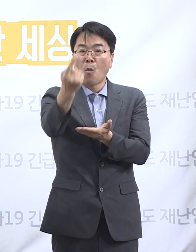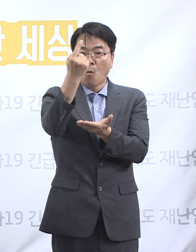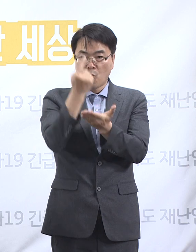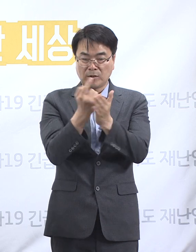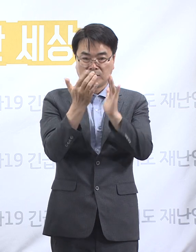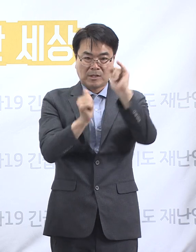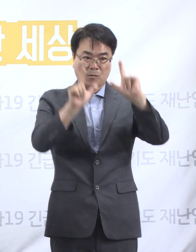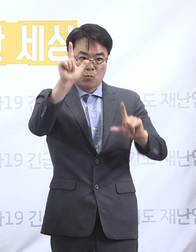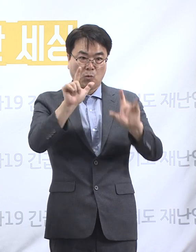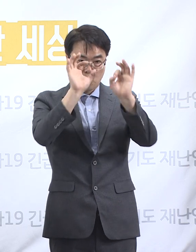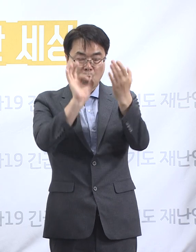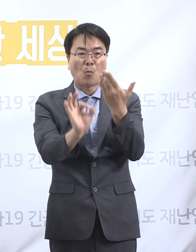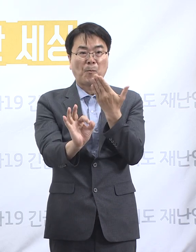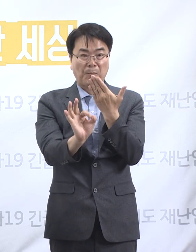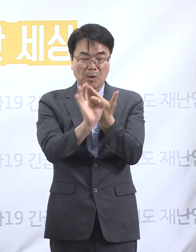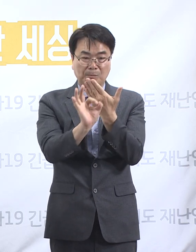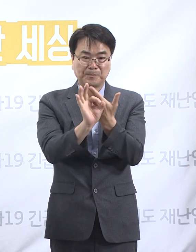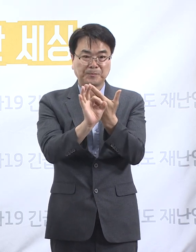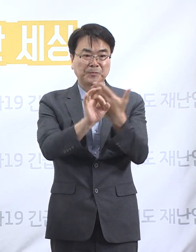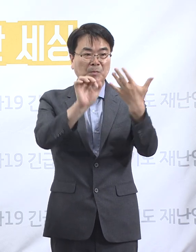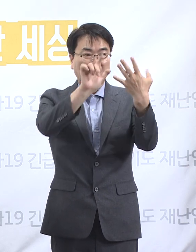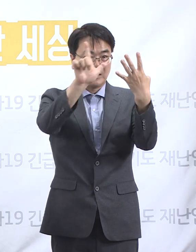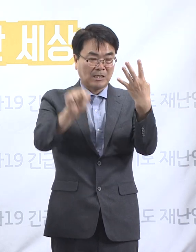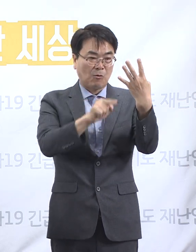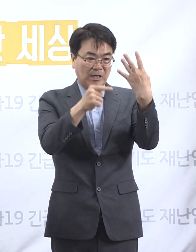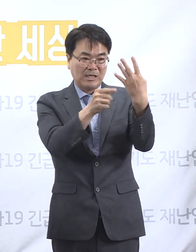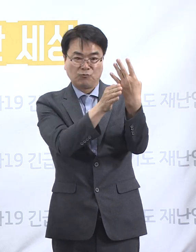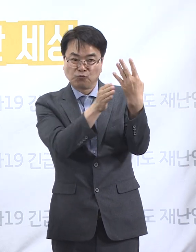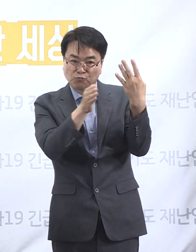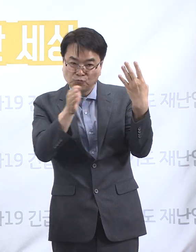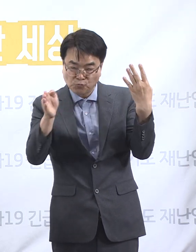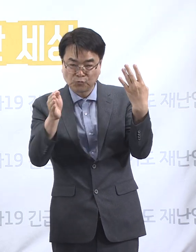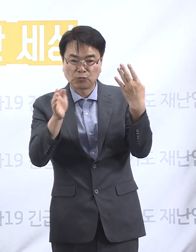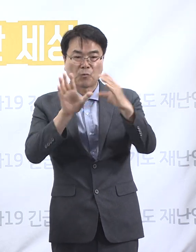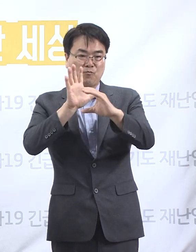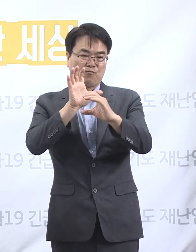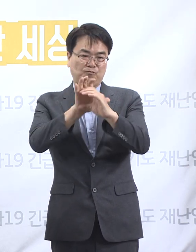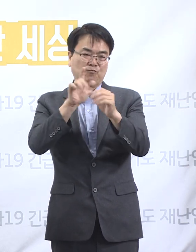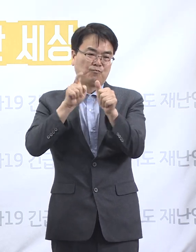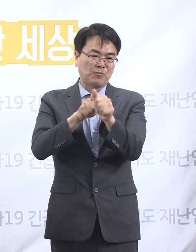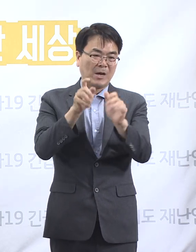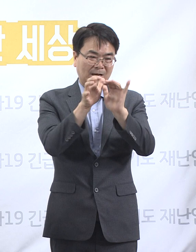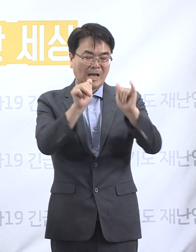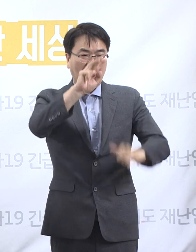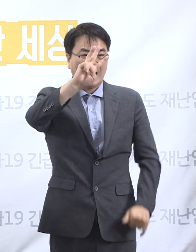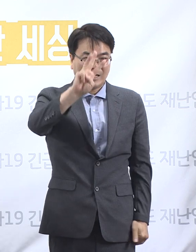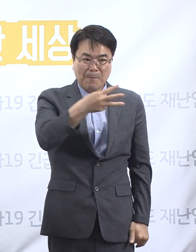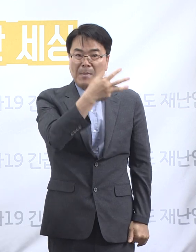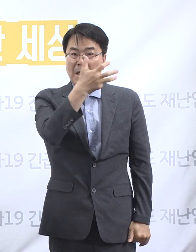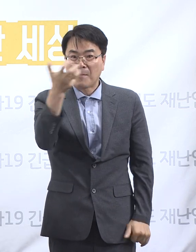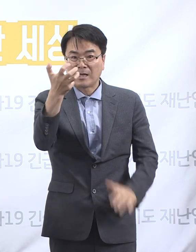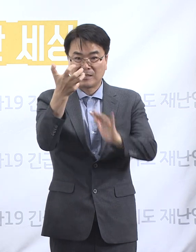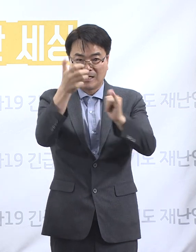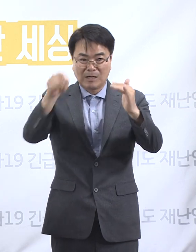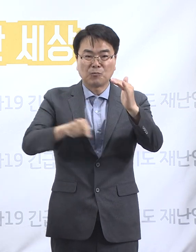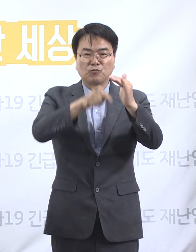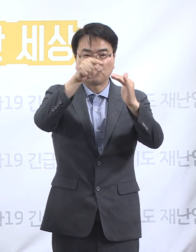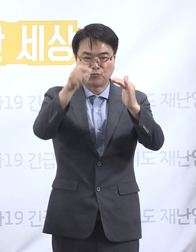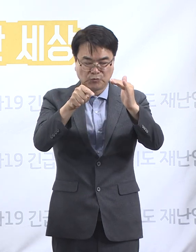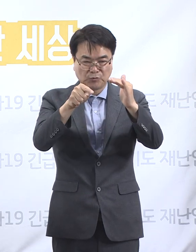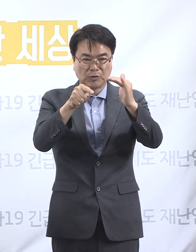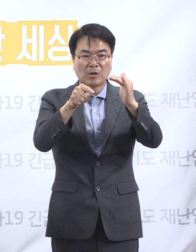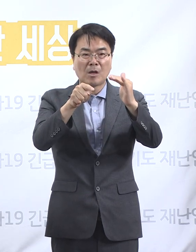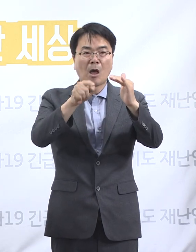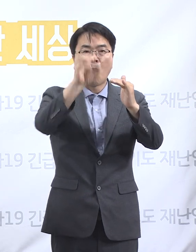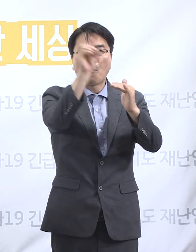말씀드리겠습니다. 4월 1일 이후 발생한 도내 확진자 380명 중 25%에 당하는